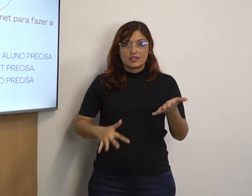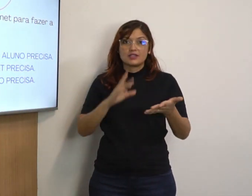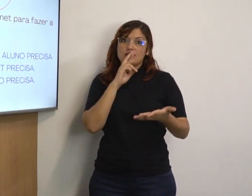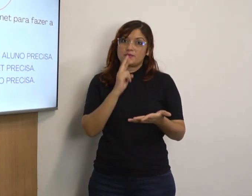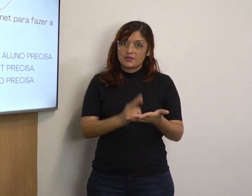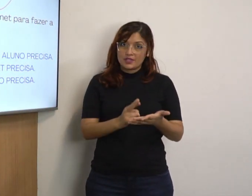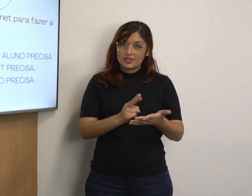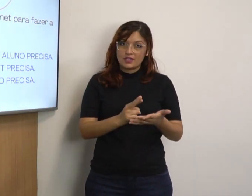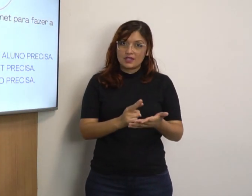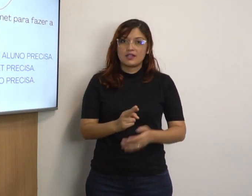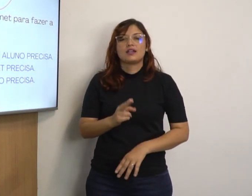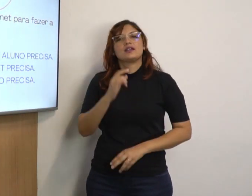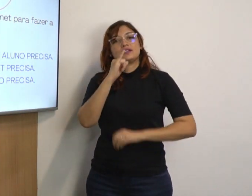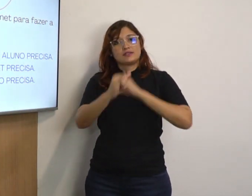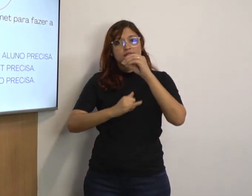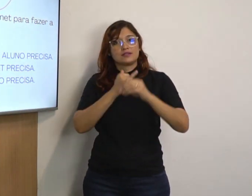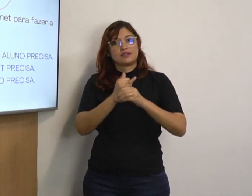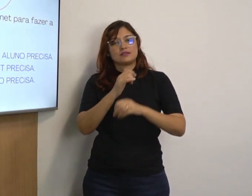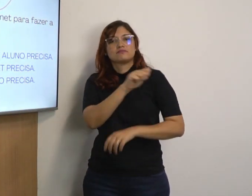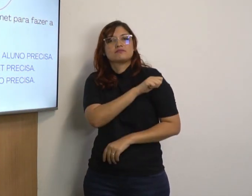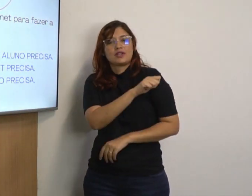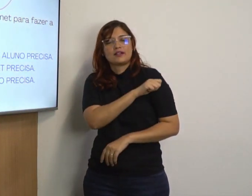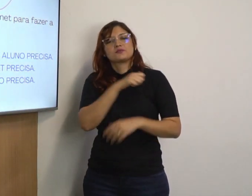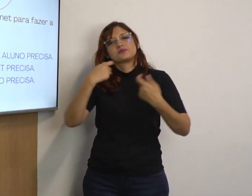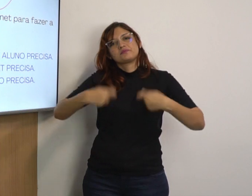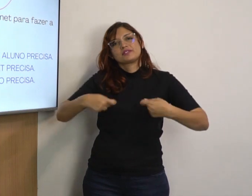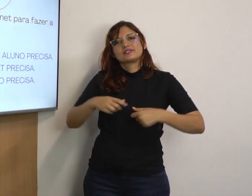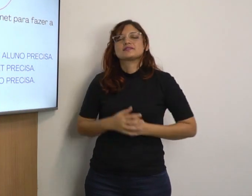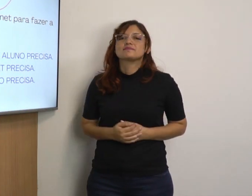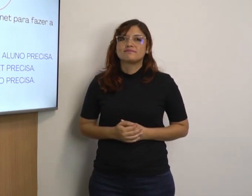Atividade responder, internet aluno precisa.